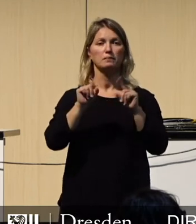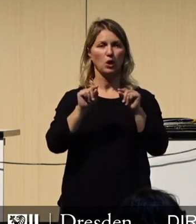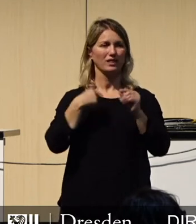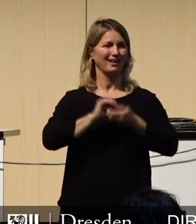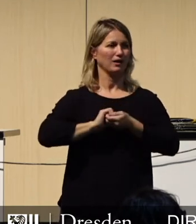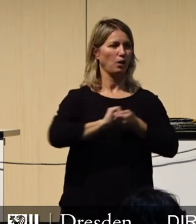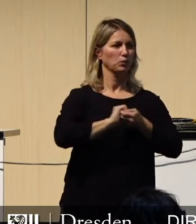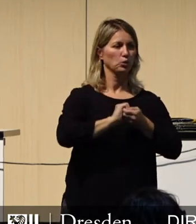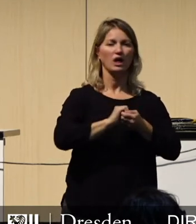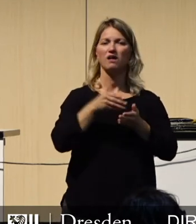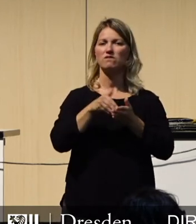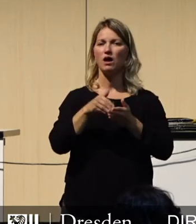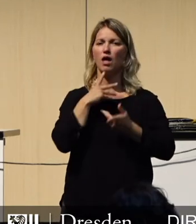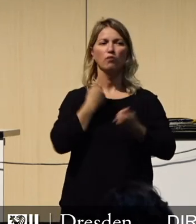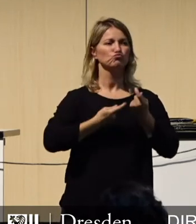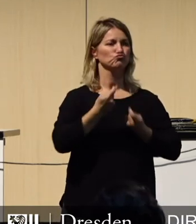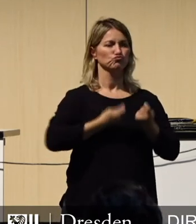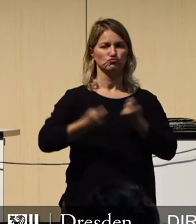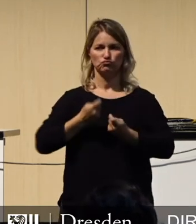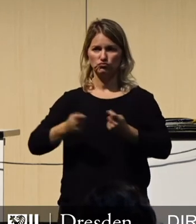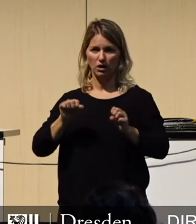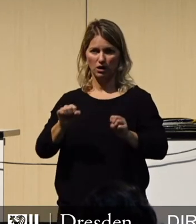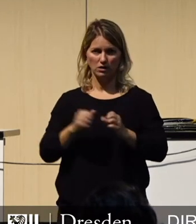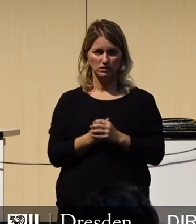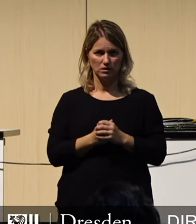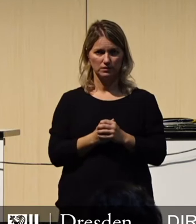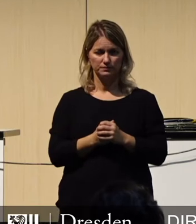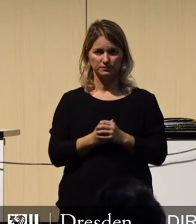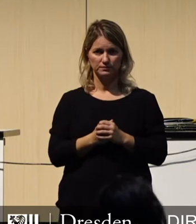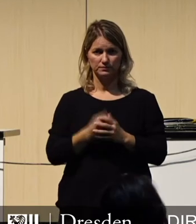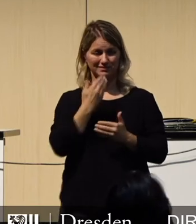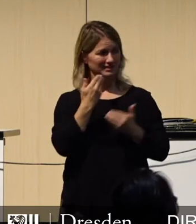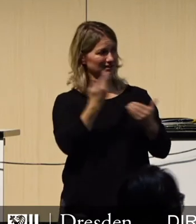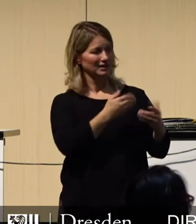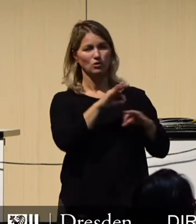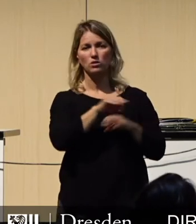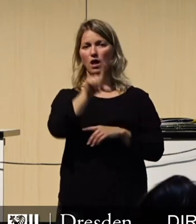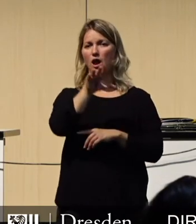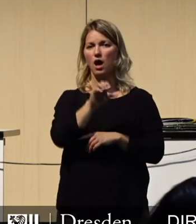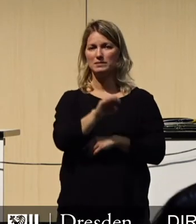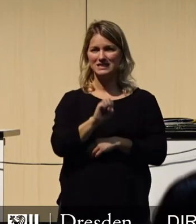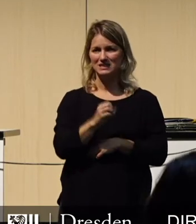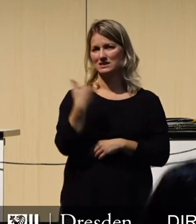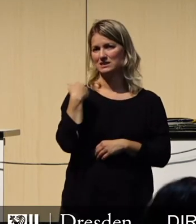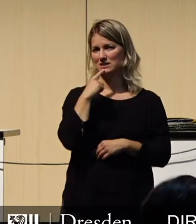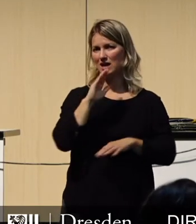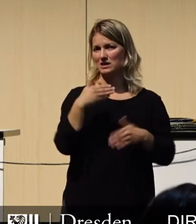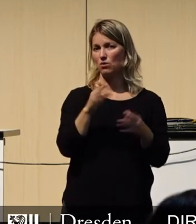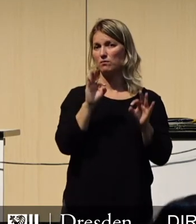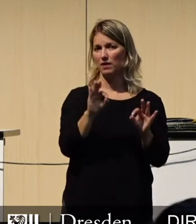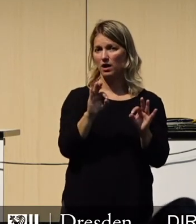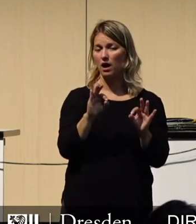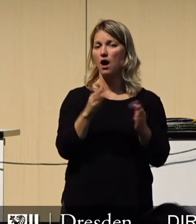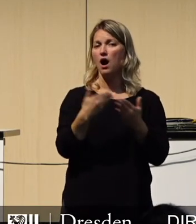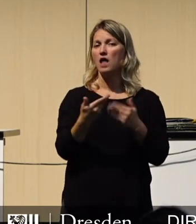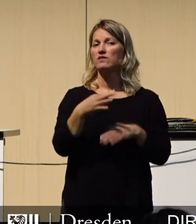Kommunen zu erhalten. Wie hat das Kollege Dr. Lahme so schön formuliert? Wir kommen mit einem blauen